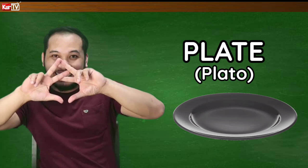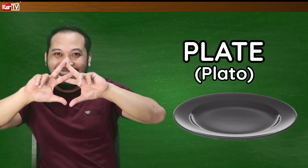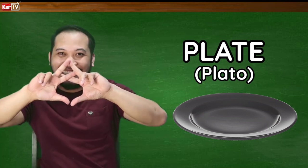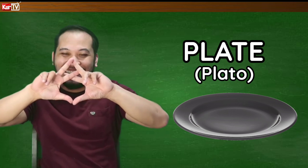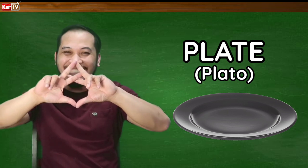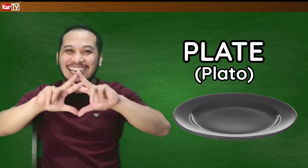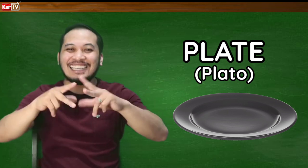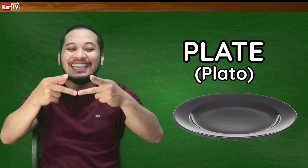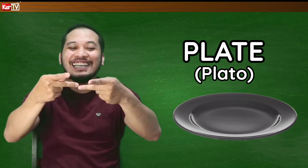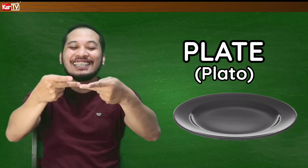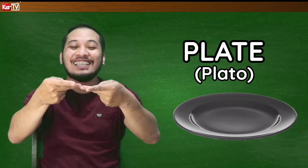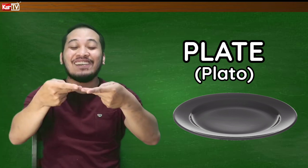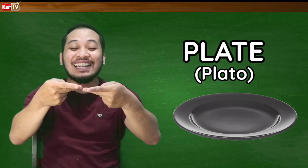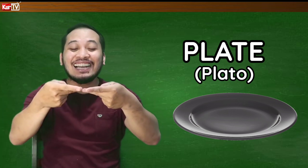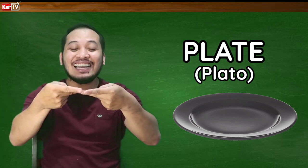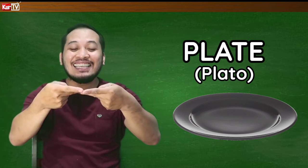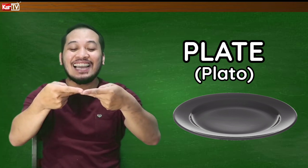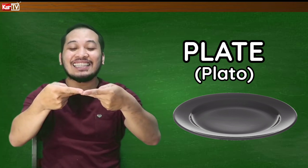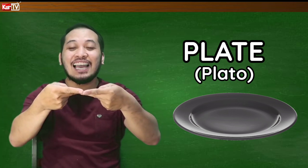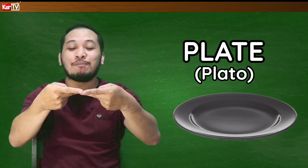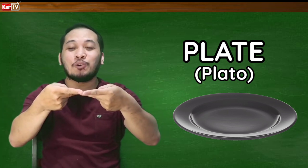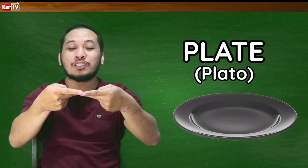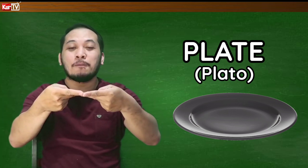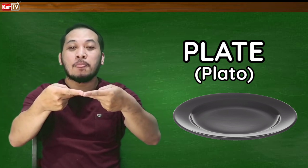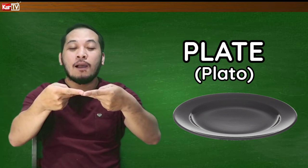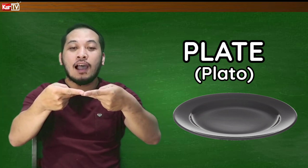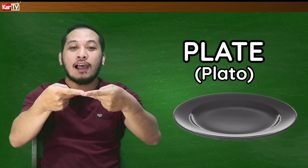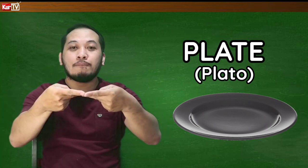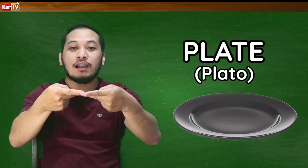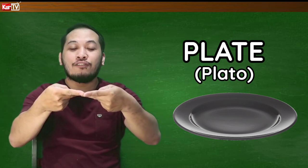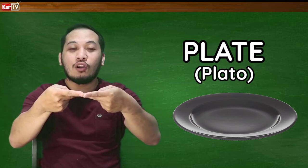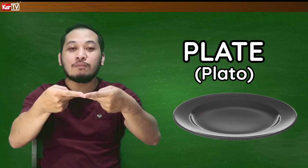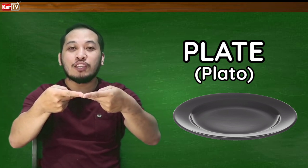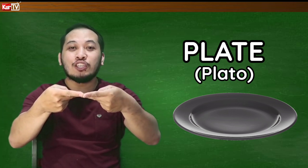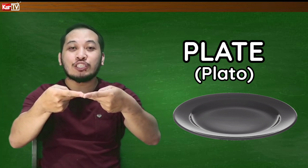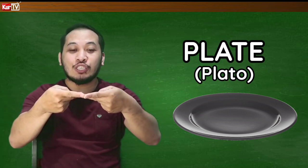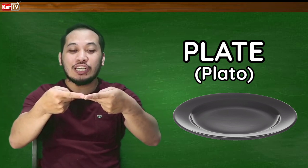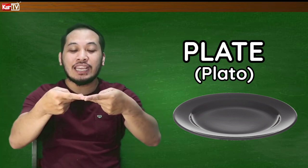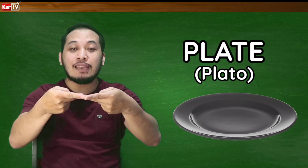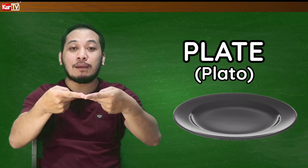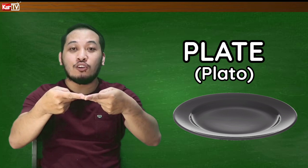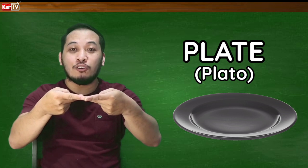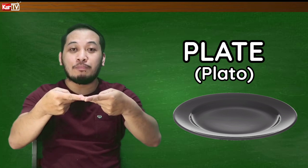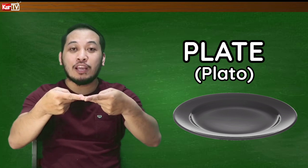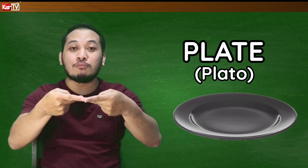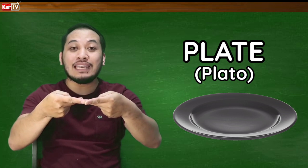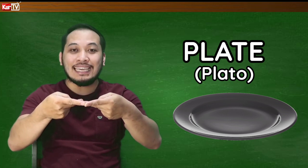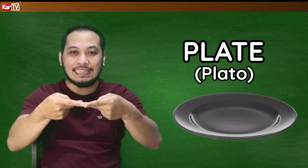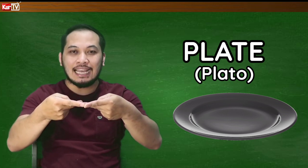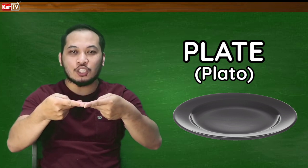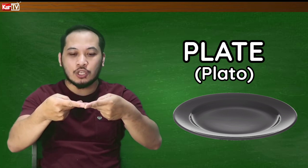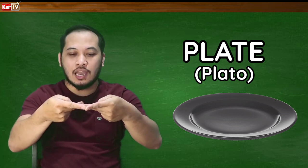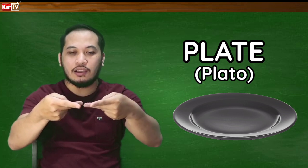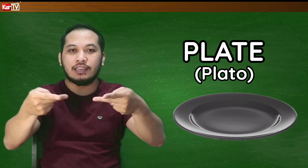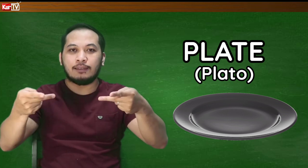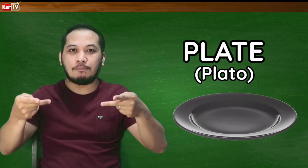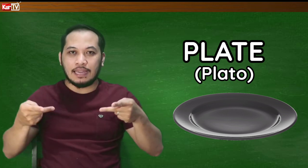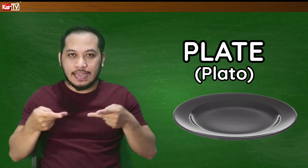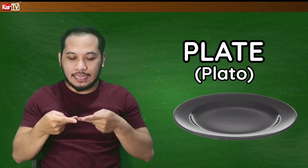kayo, hindi ganyan. So, di ba, naka-ganyan, tapos, ah, mag-form kayo ng circle pa loob, pero maliit lang siya. Ayan, plate.